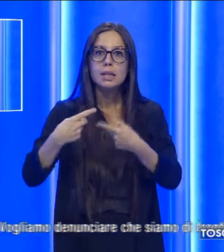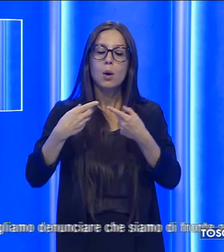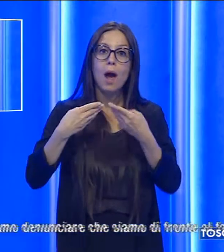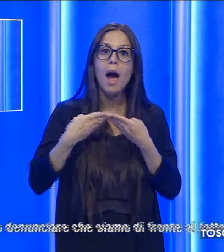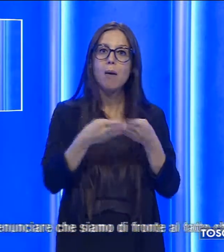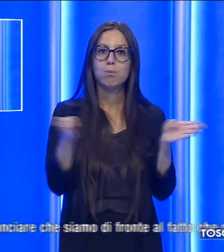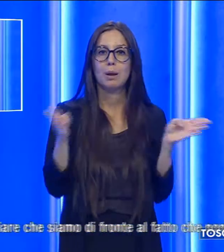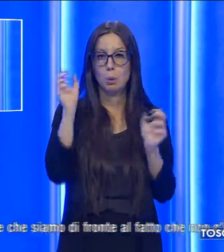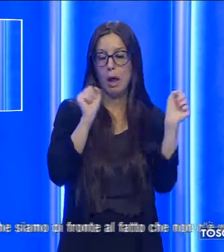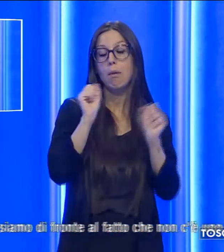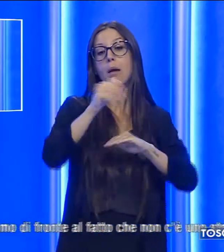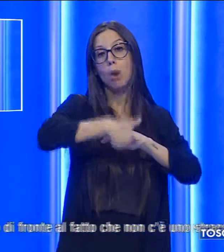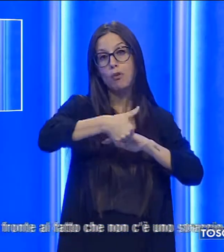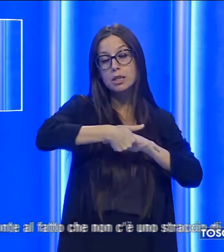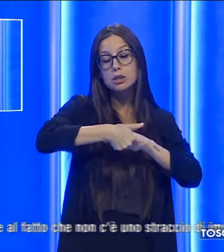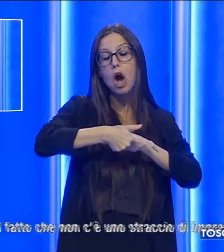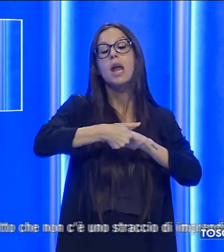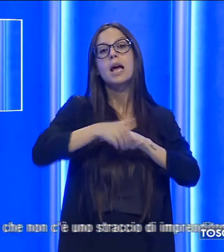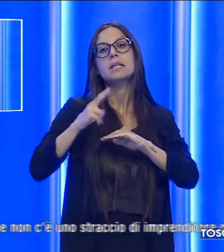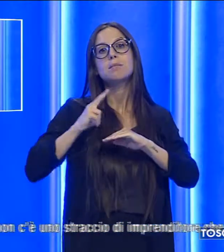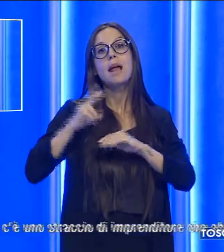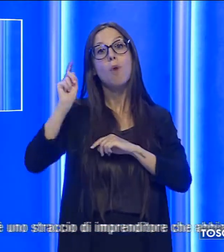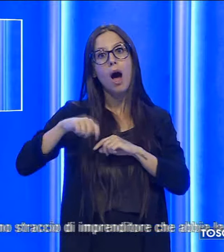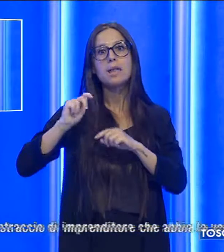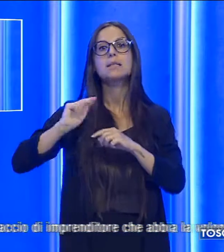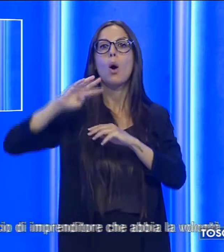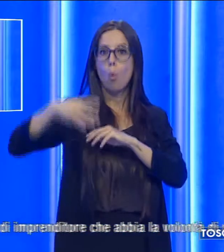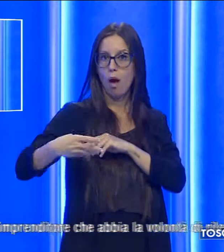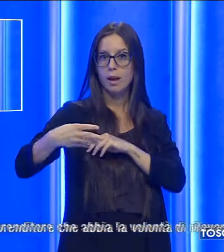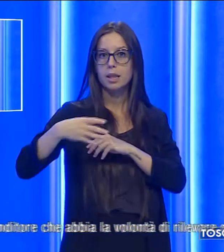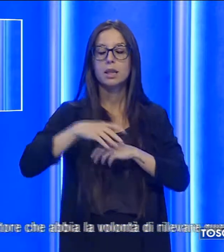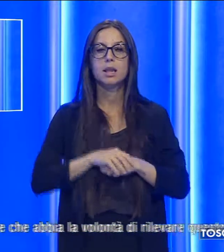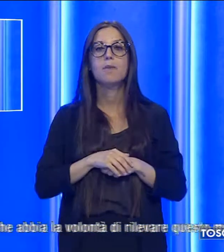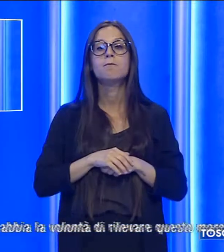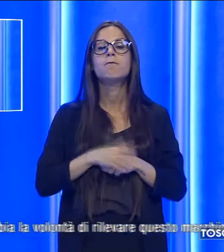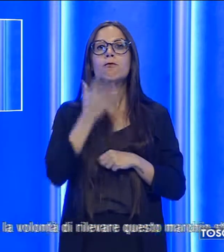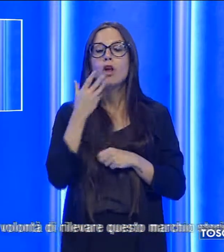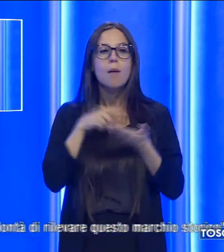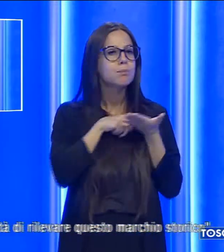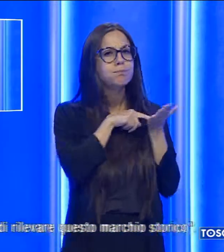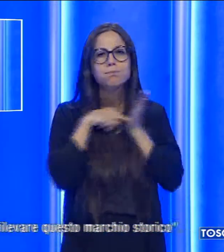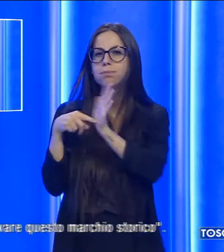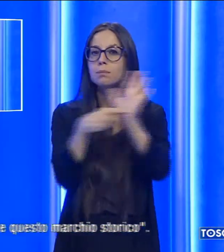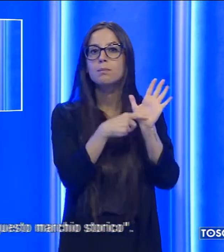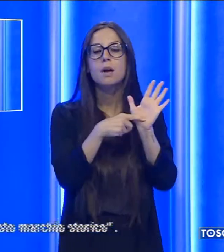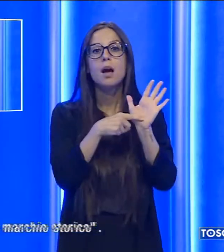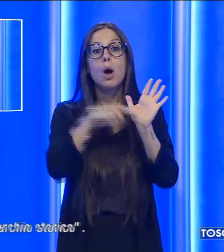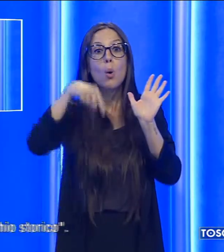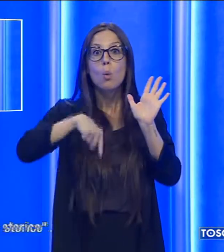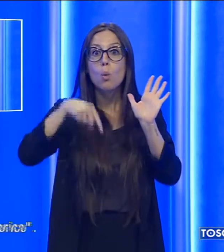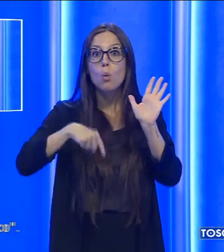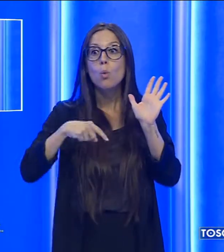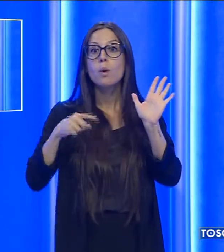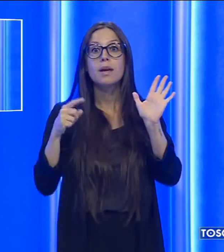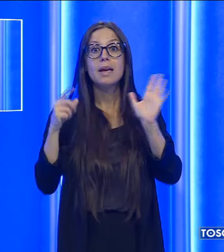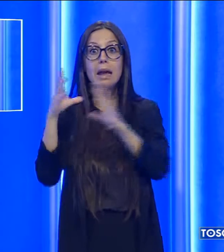provvisorio e provveda anche a fare la quarta asta. Vogliamo denunciare che siamo di fronte al fatto che non c'è